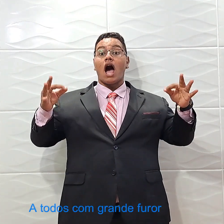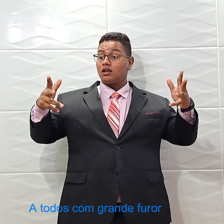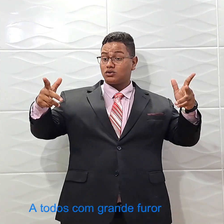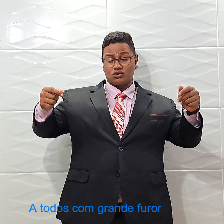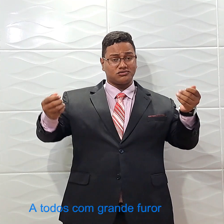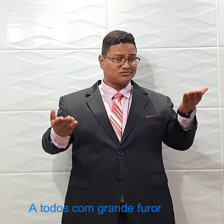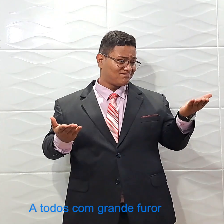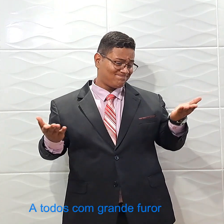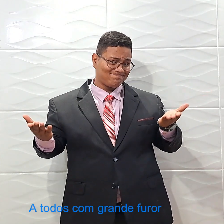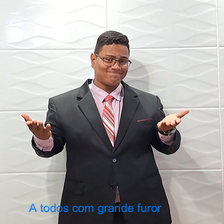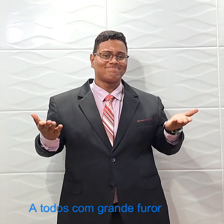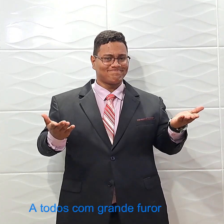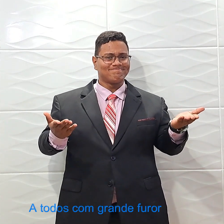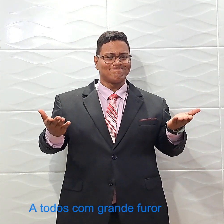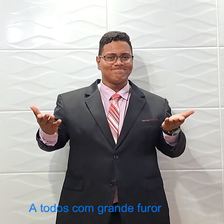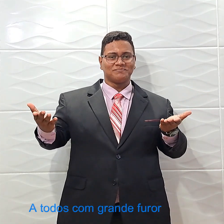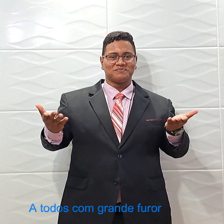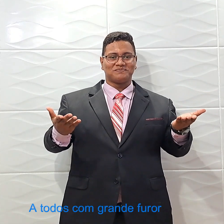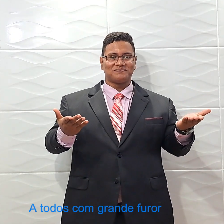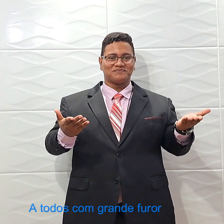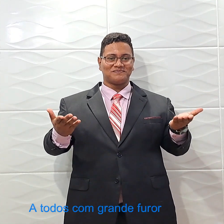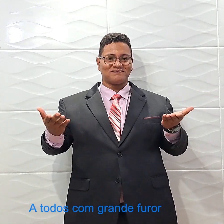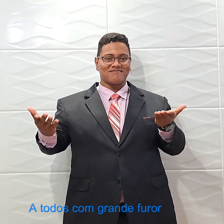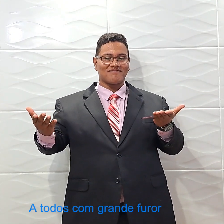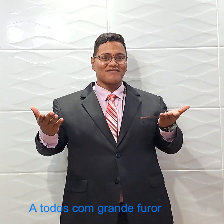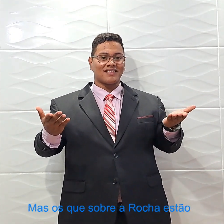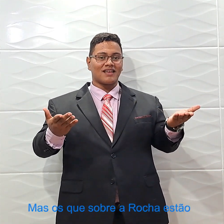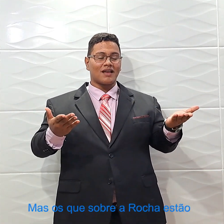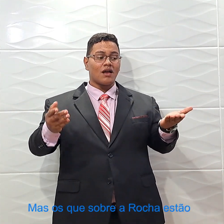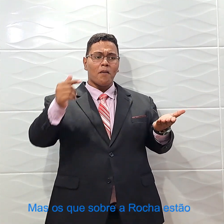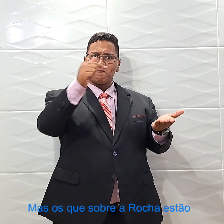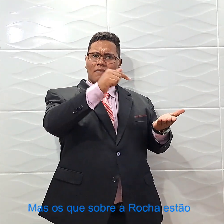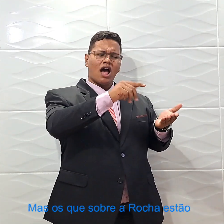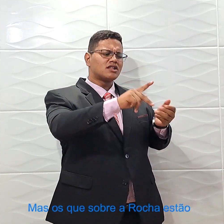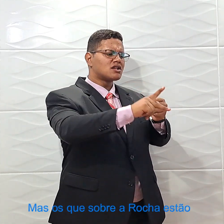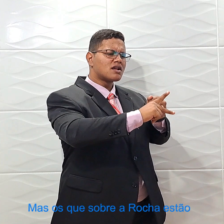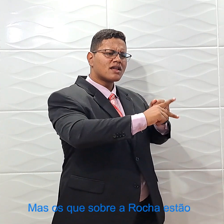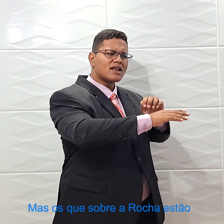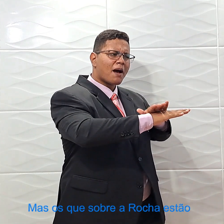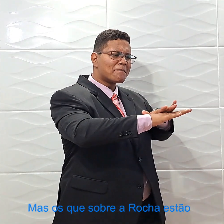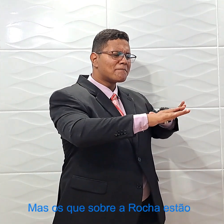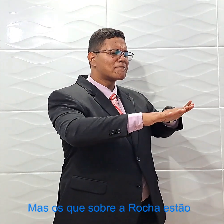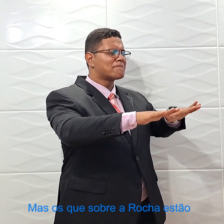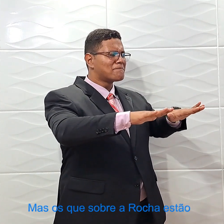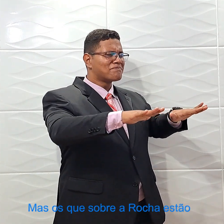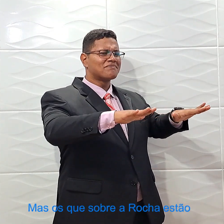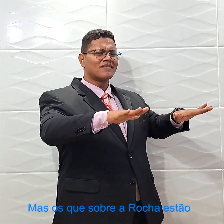grande furor Mas os que subem a rocha